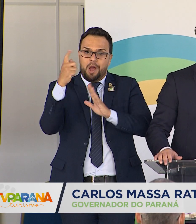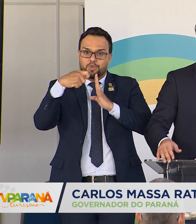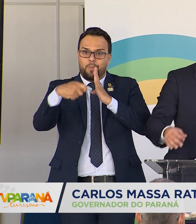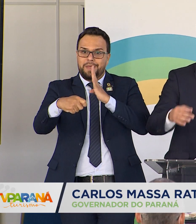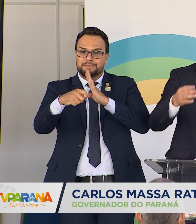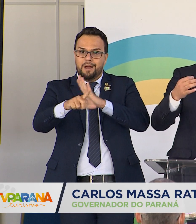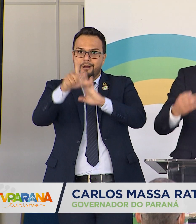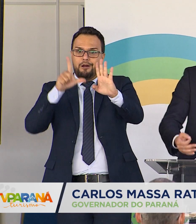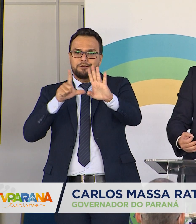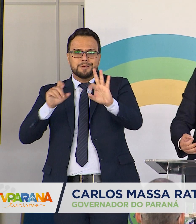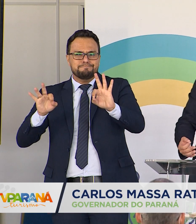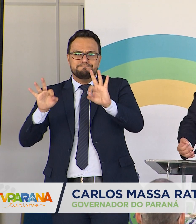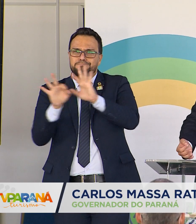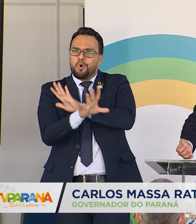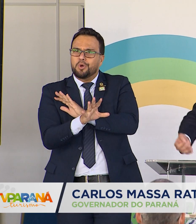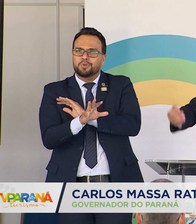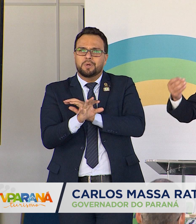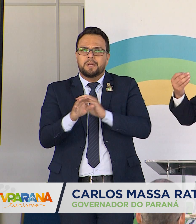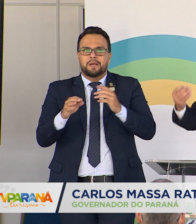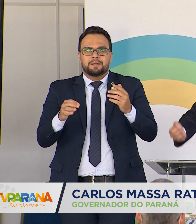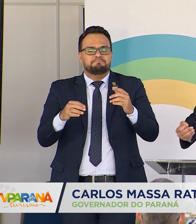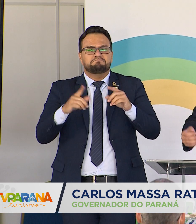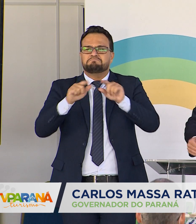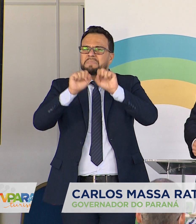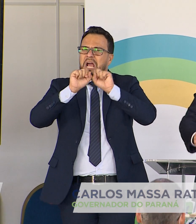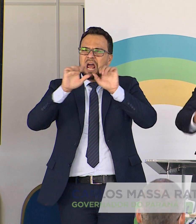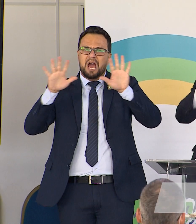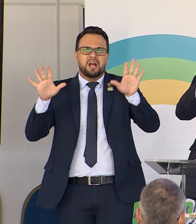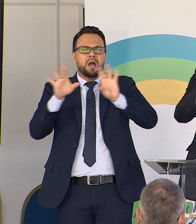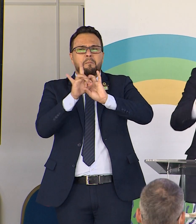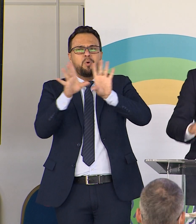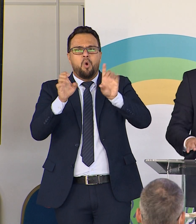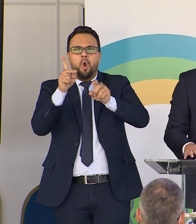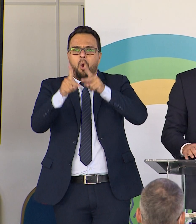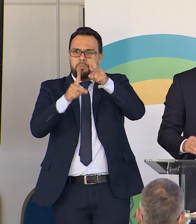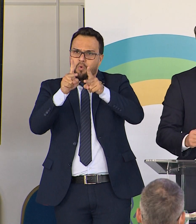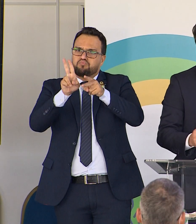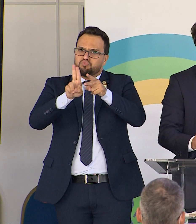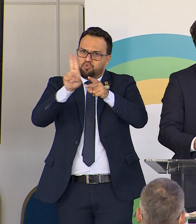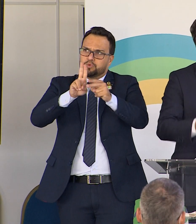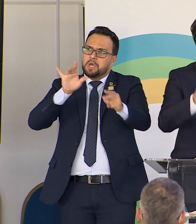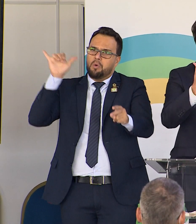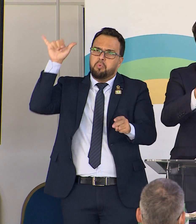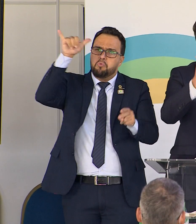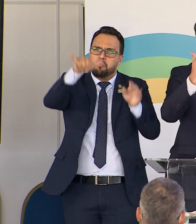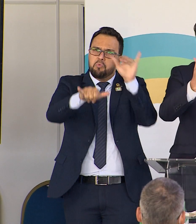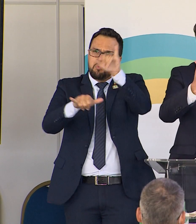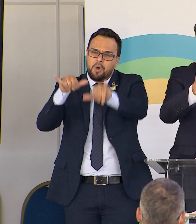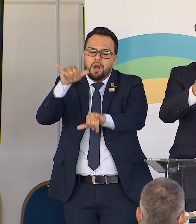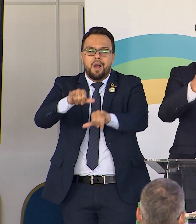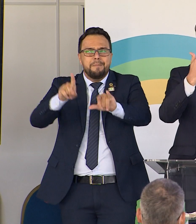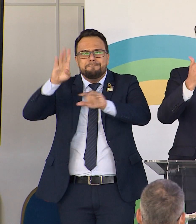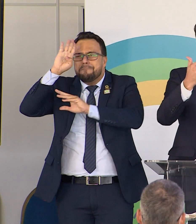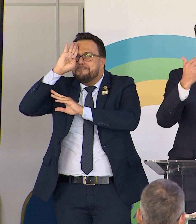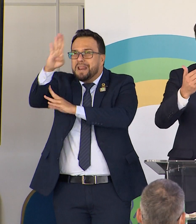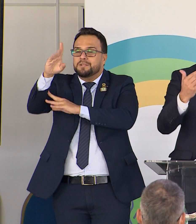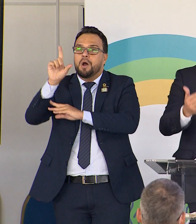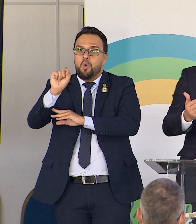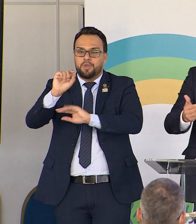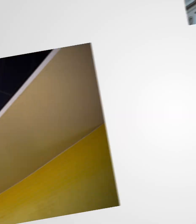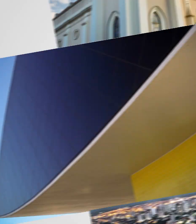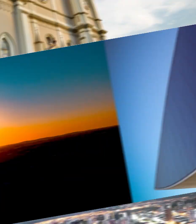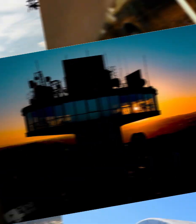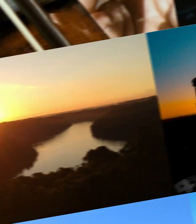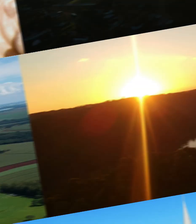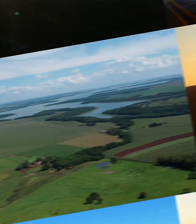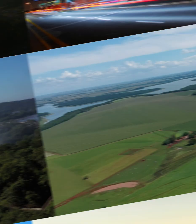sem nenhum tipo de questionamento, à disposição da população, e acima de tudo, que elevou o patamar do aeroporto de Foz